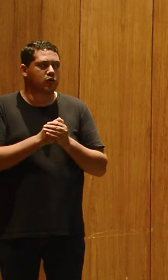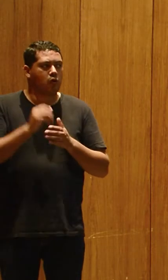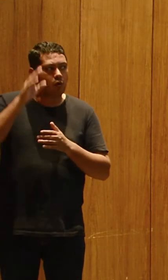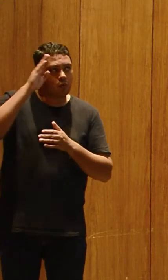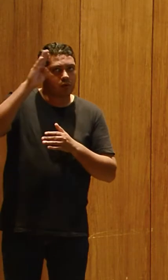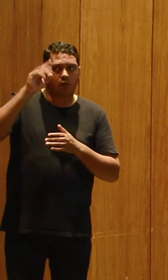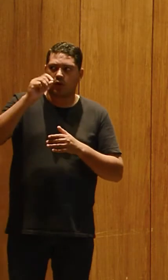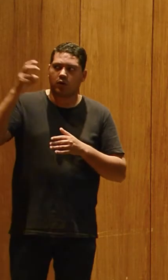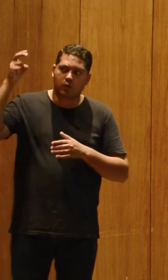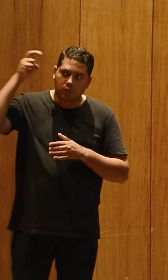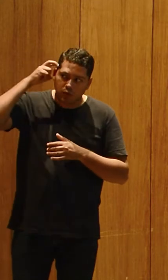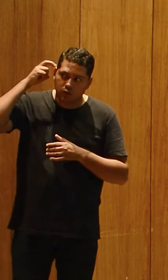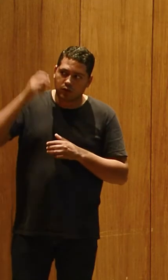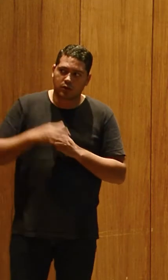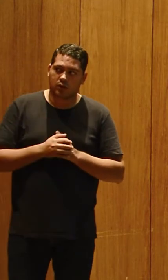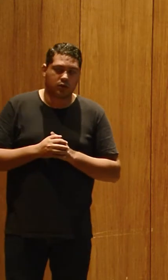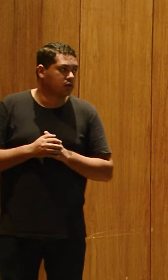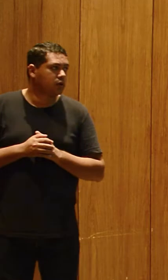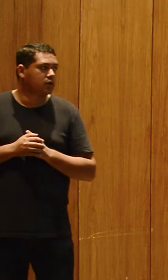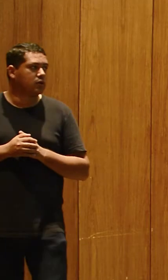o implante coclear. Está atrapalhando?